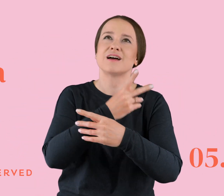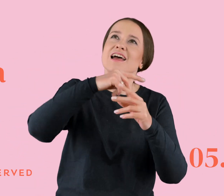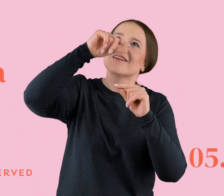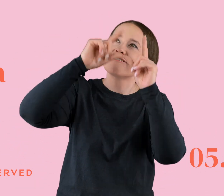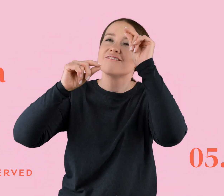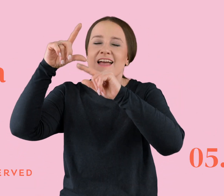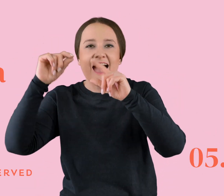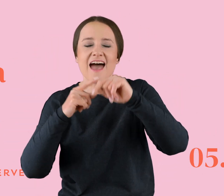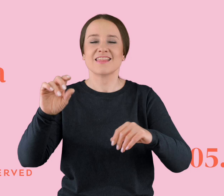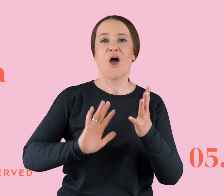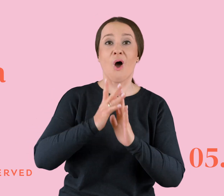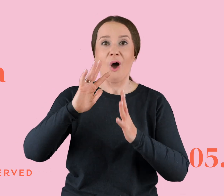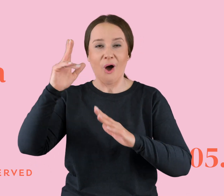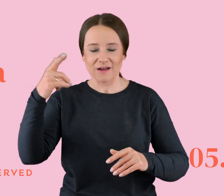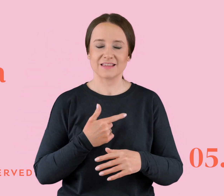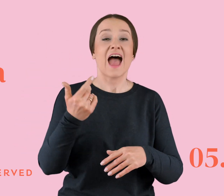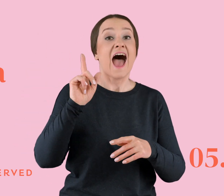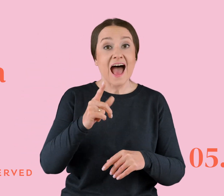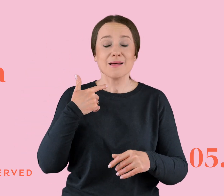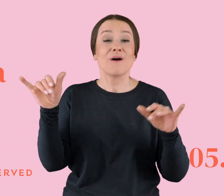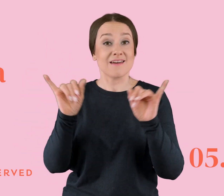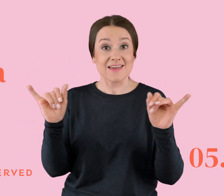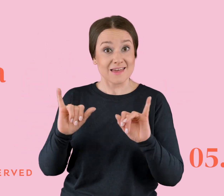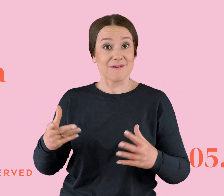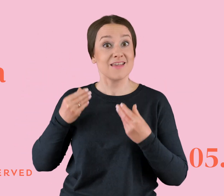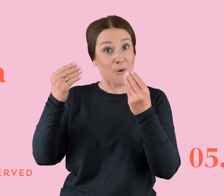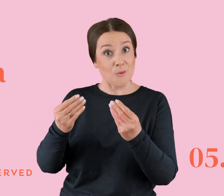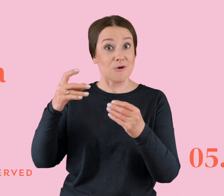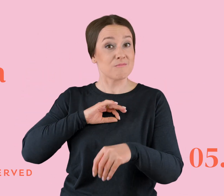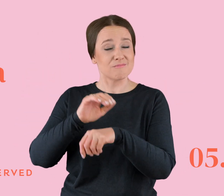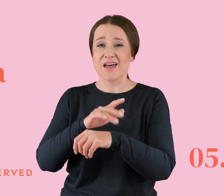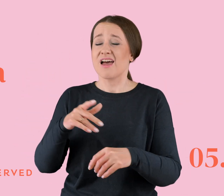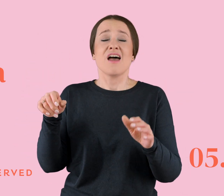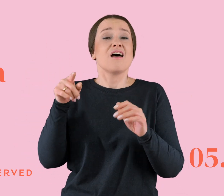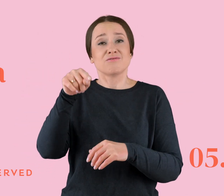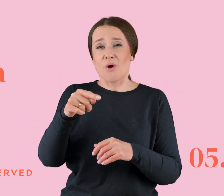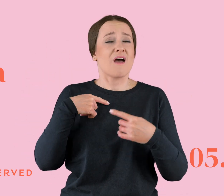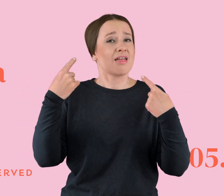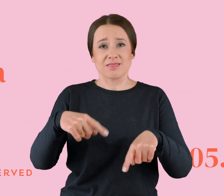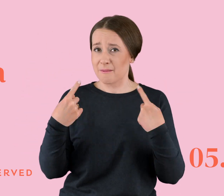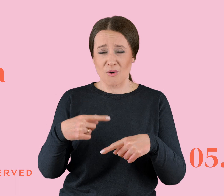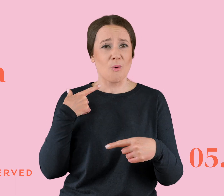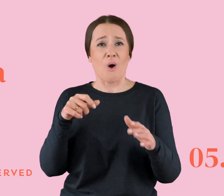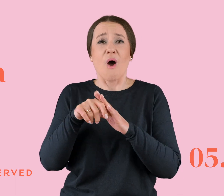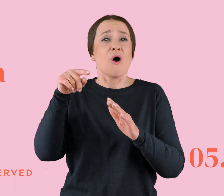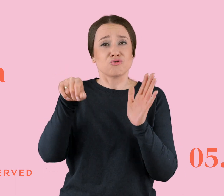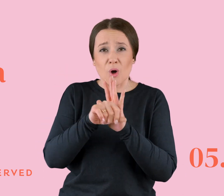urodzinową naszej kumpeli, a ona do samej imprezy się do mnie nie odzywała. W końcu na imprezie spytałam, o co chodzi. To odbyła się ponownie rozmowa,